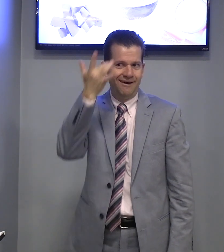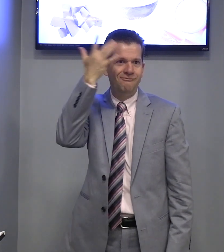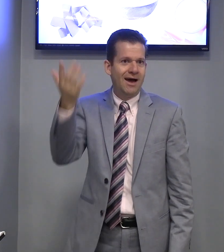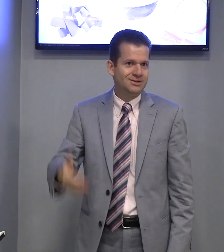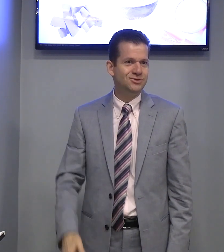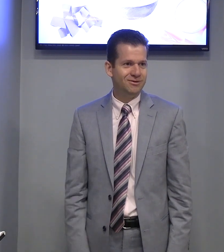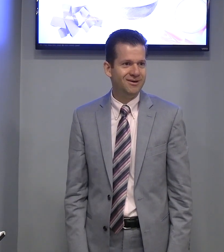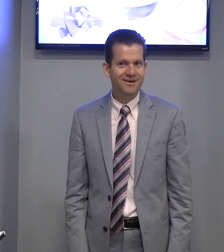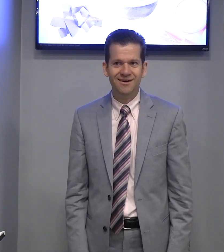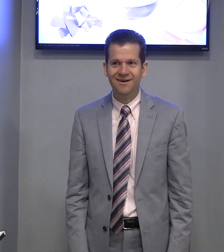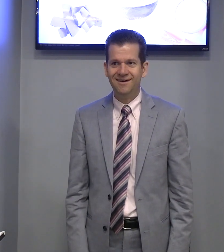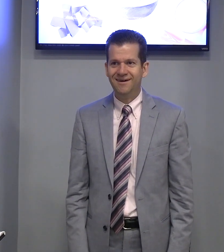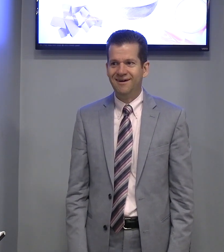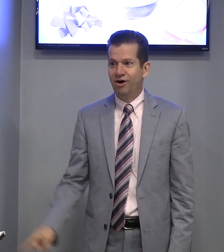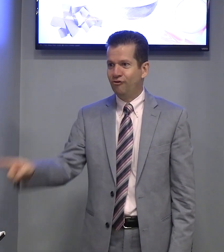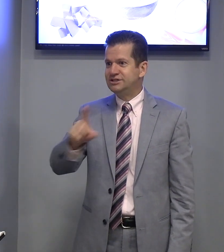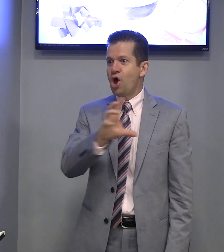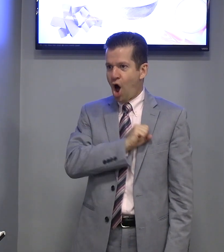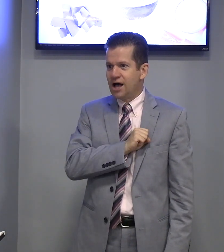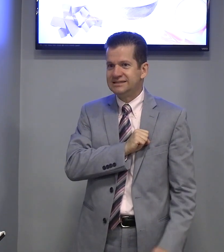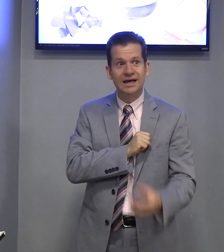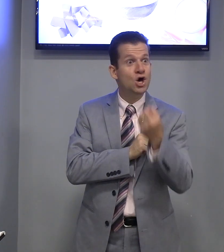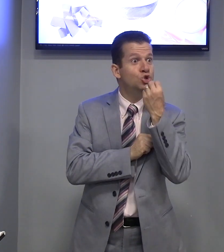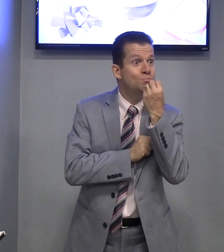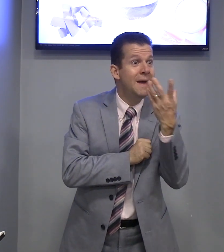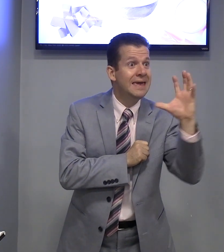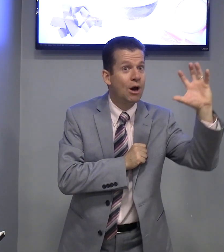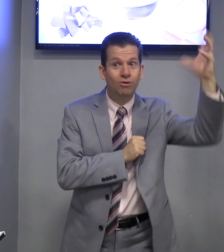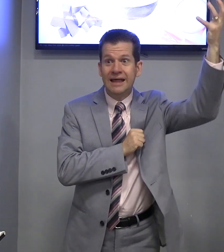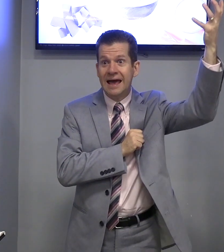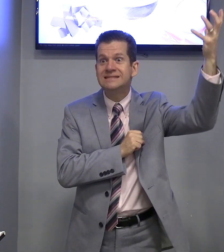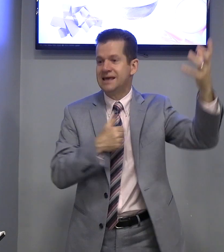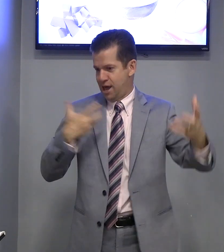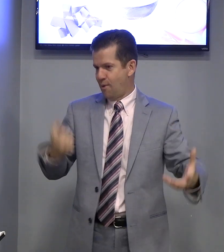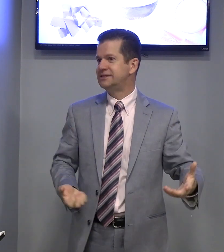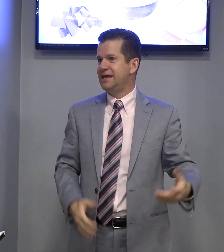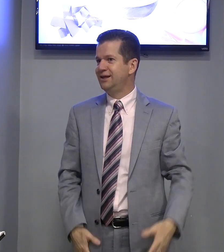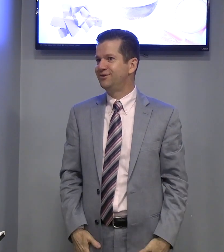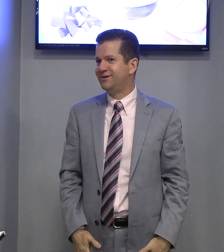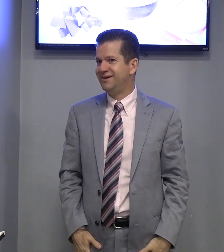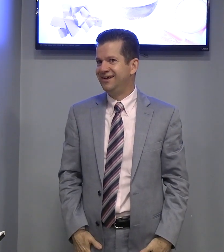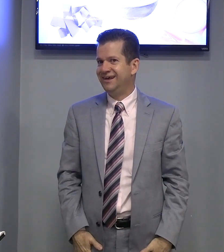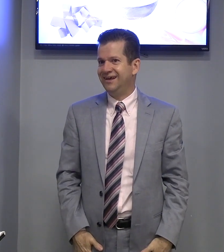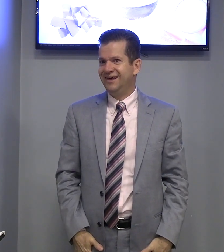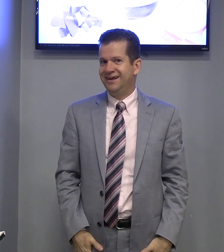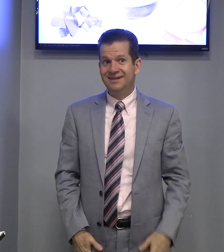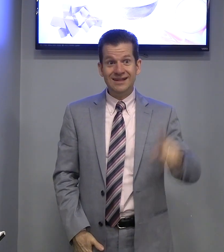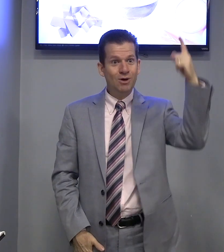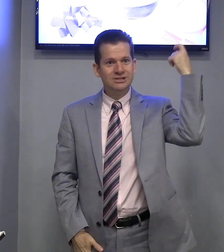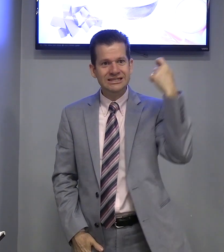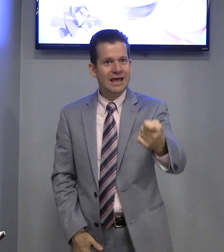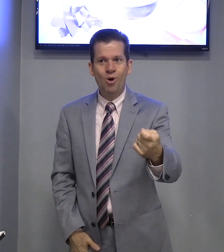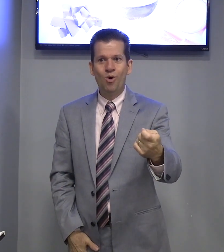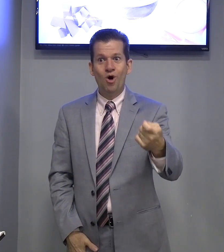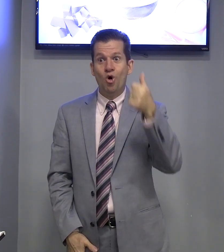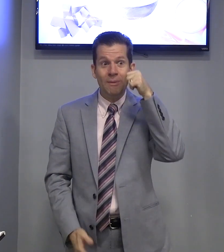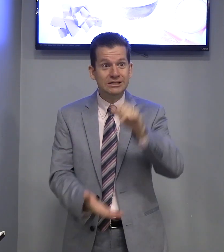Fácil. Você gosta do bem que acontece? Eu aceito. Deus te deu uma